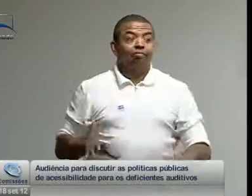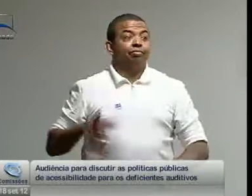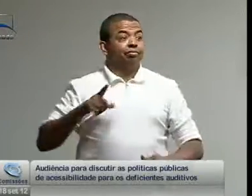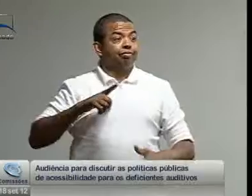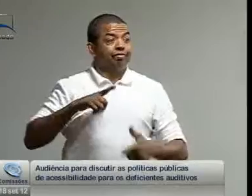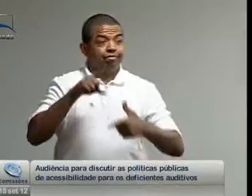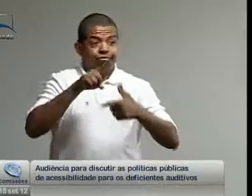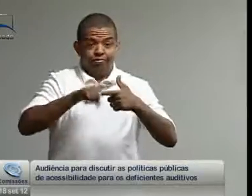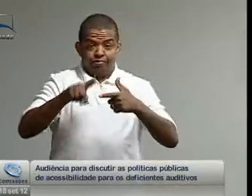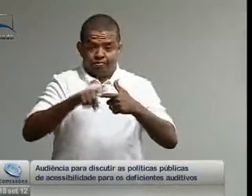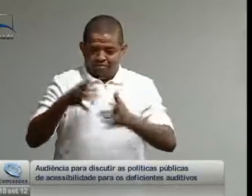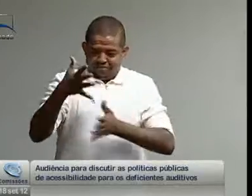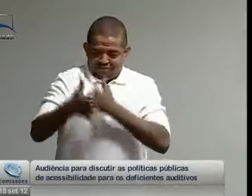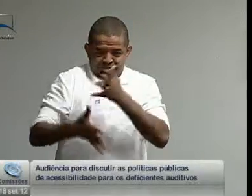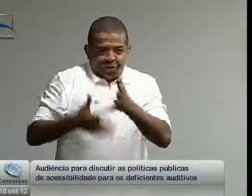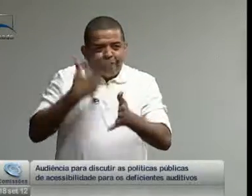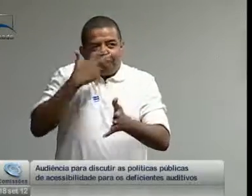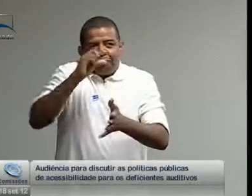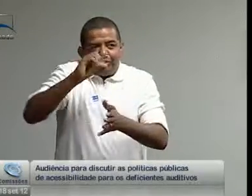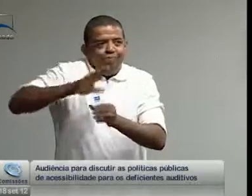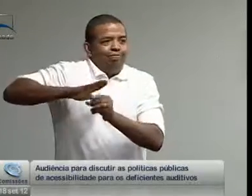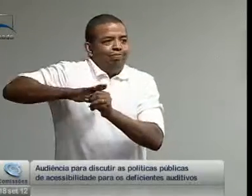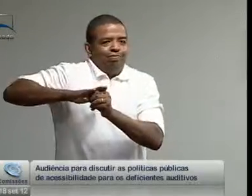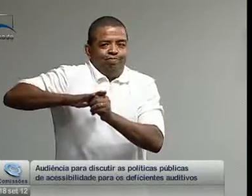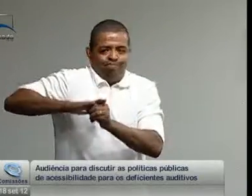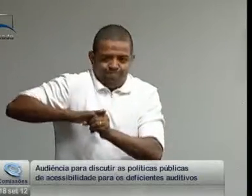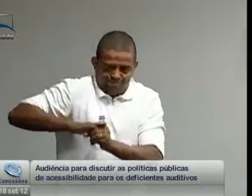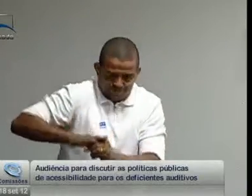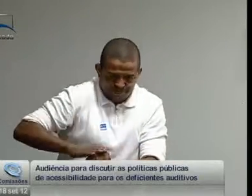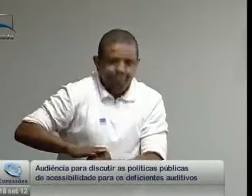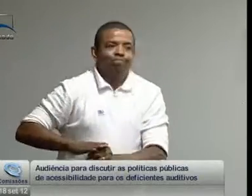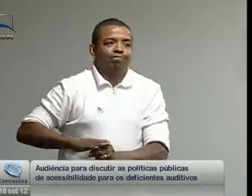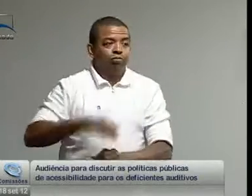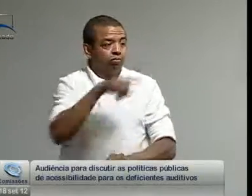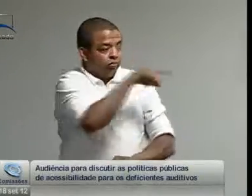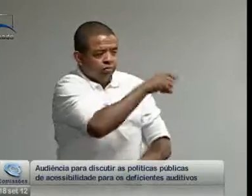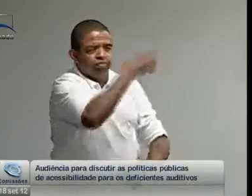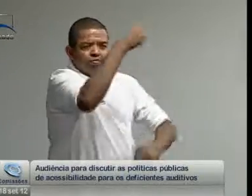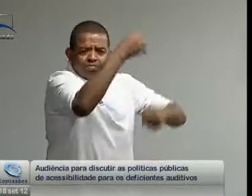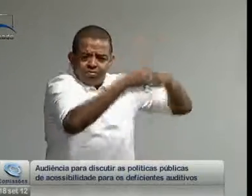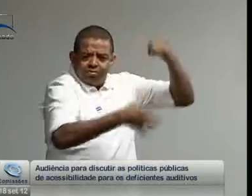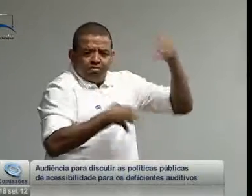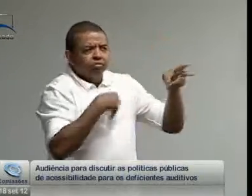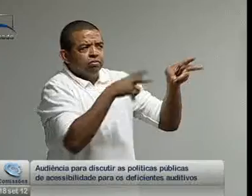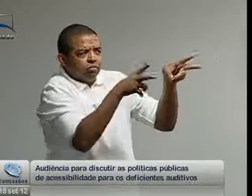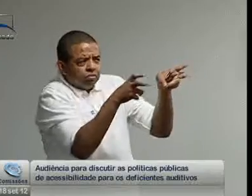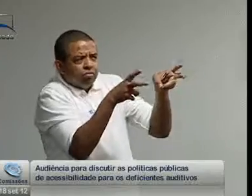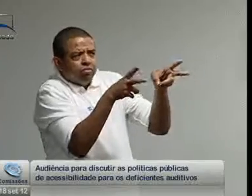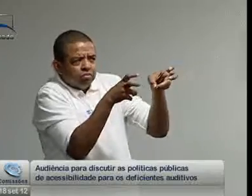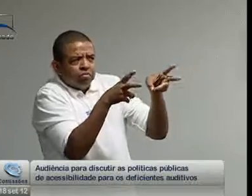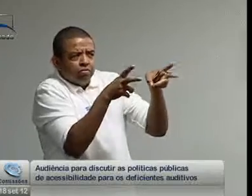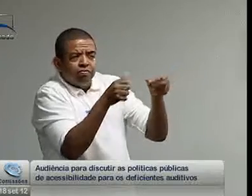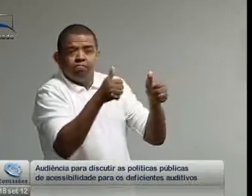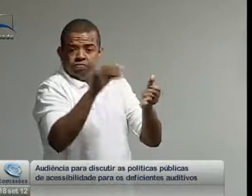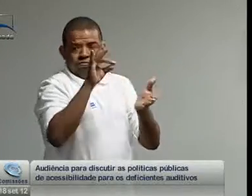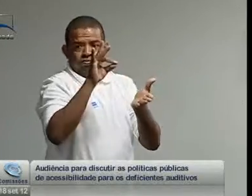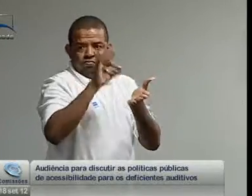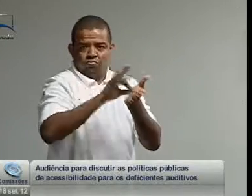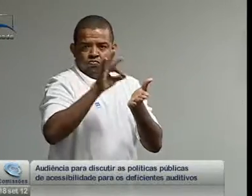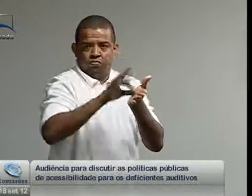língua brasileira de sinais, pois devido a grandes problemas, nós diminuímos. Por exemplo, já foi explicado, eu tive até